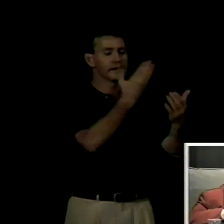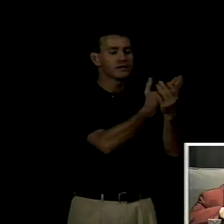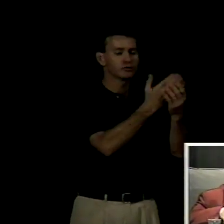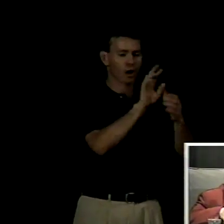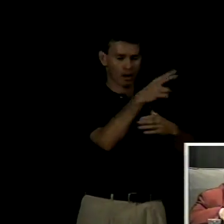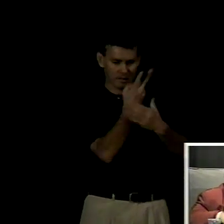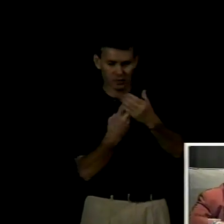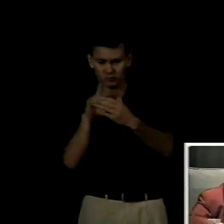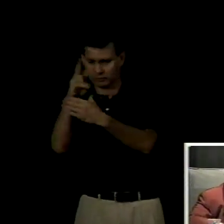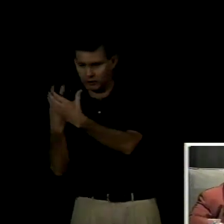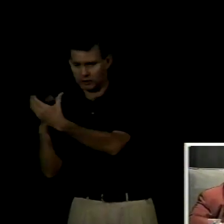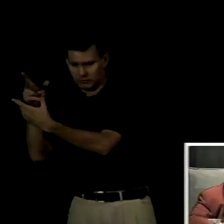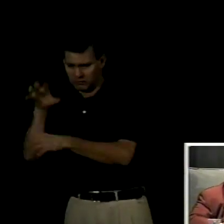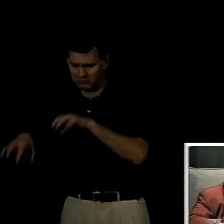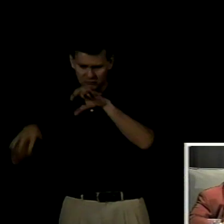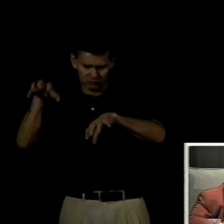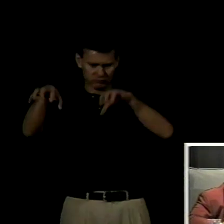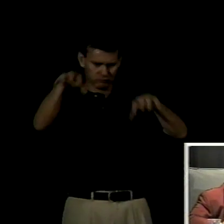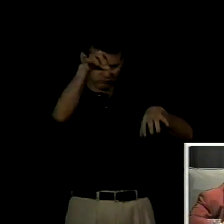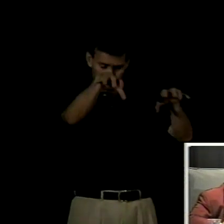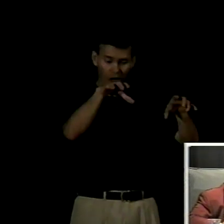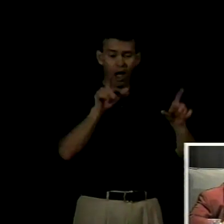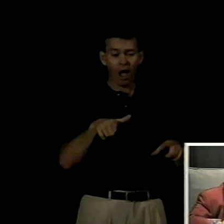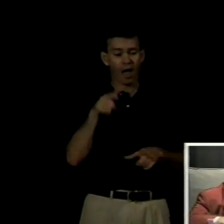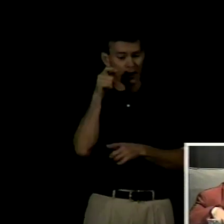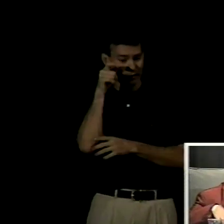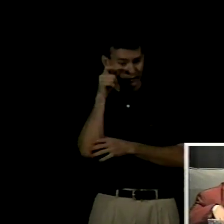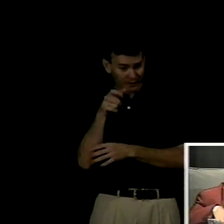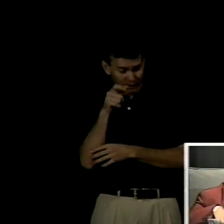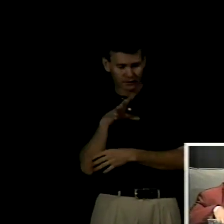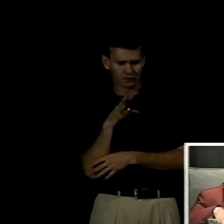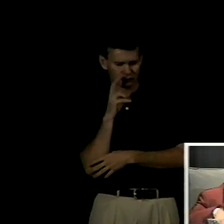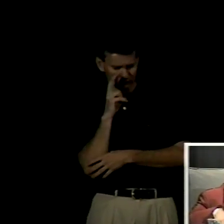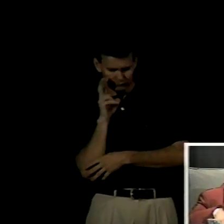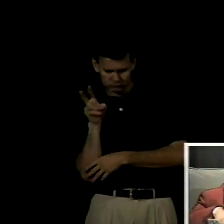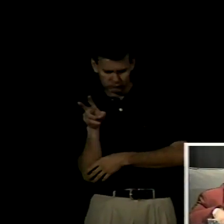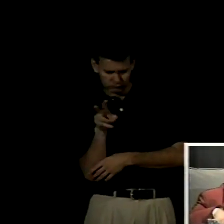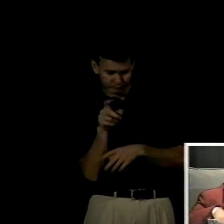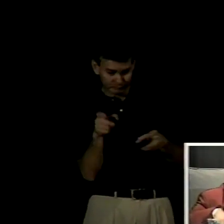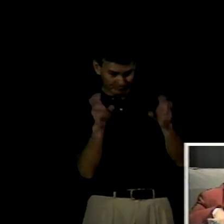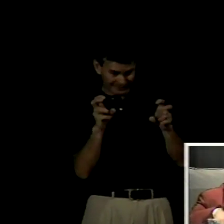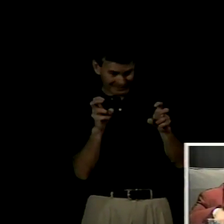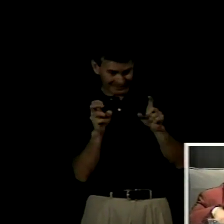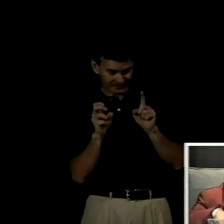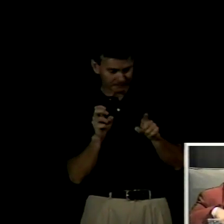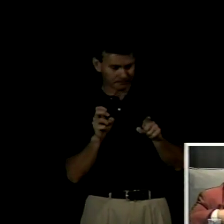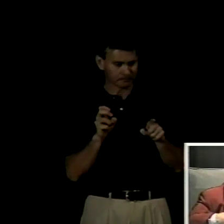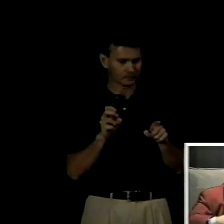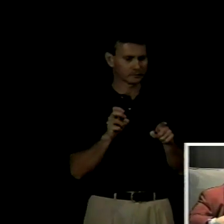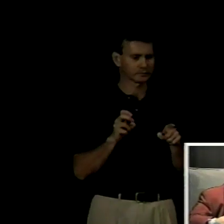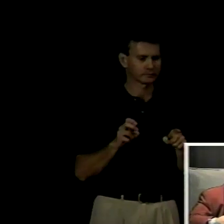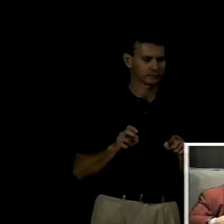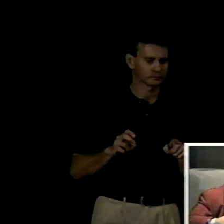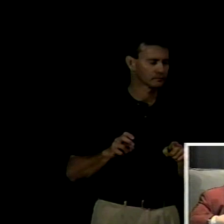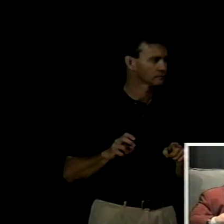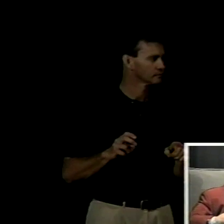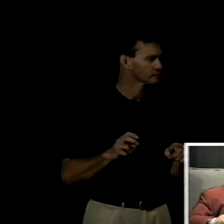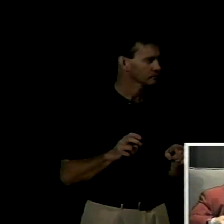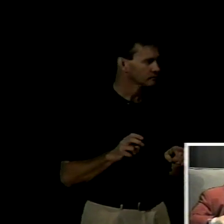estuve trabajando en la escuela un elemento interesante que pude observar es que la mayoría de los padres ni siquiera sabían lo que implicaba